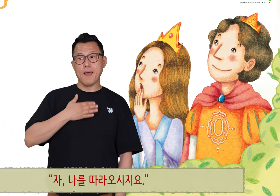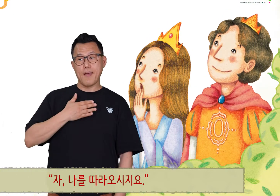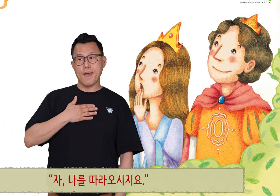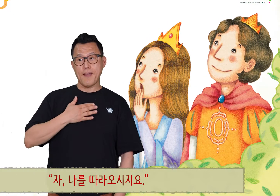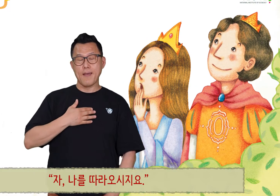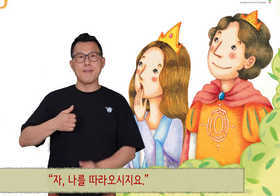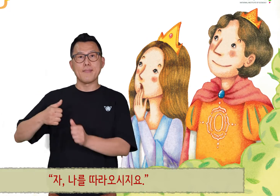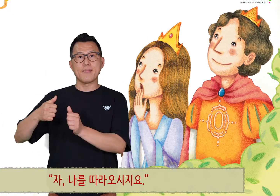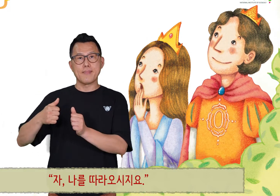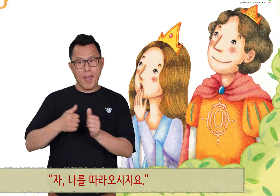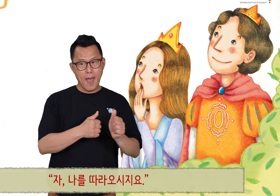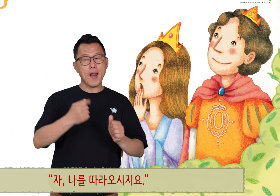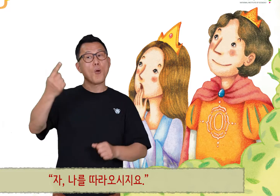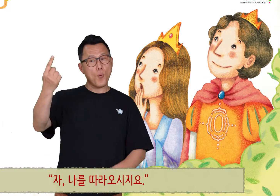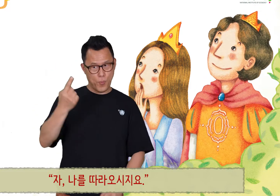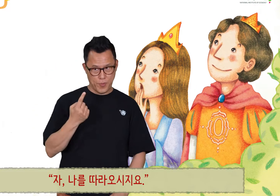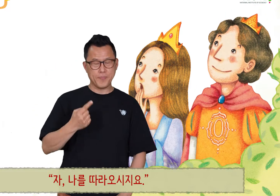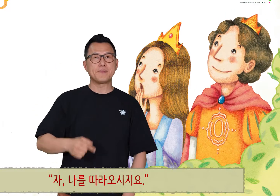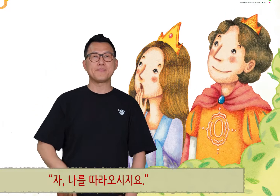나를 따라오시지요.